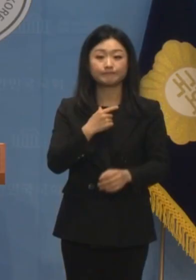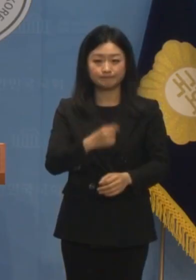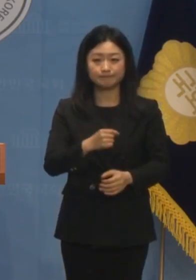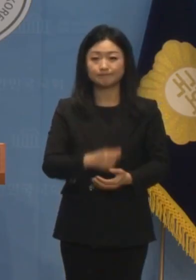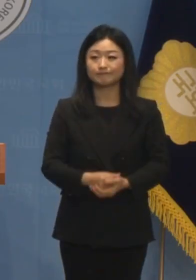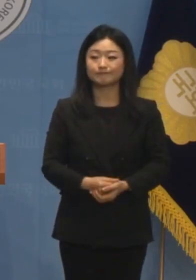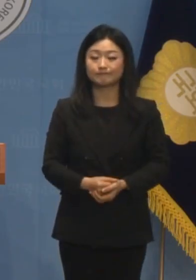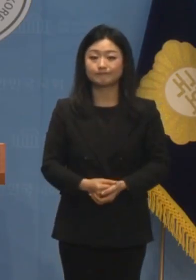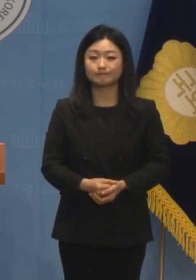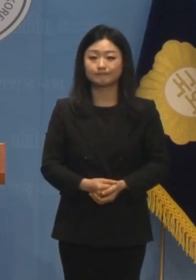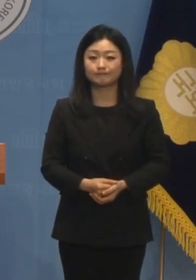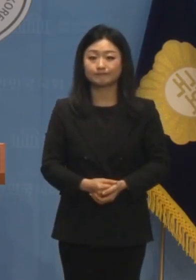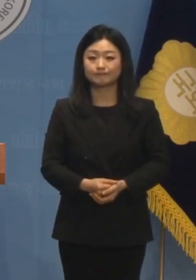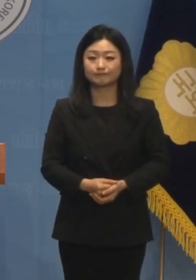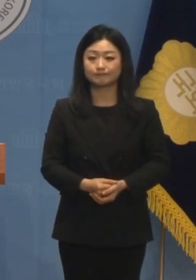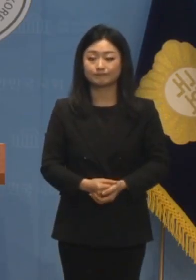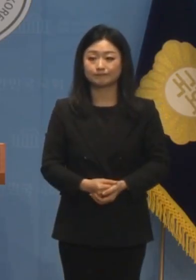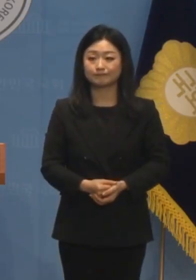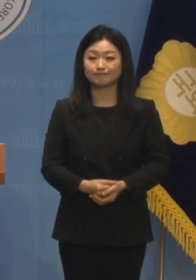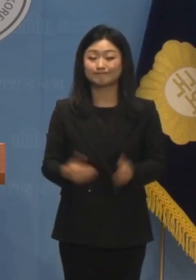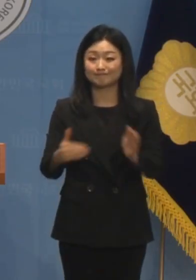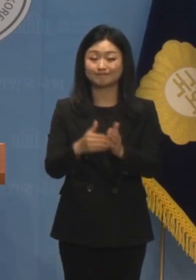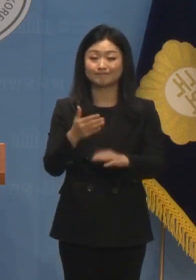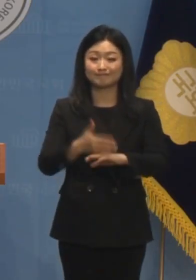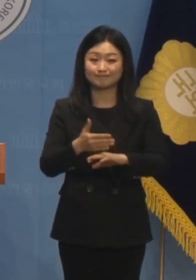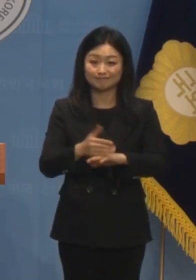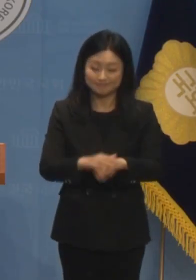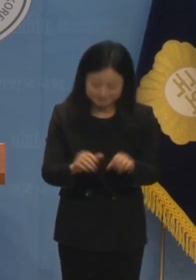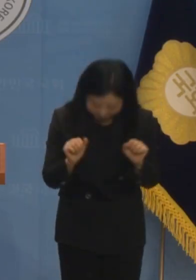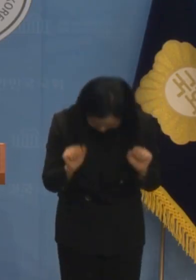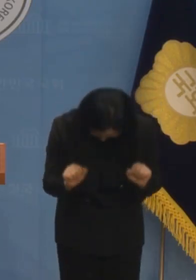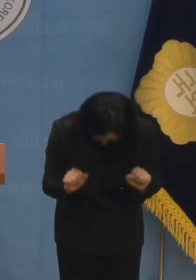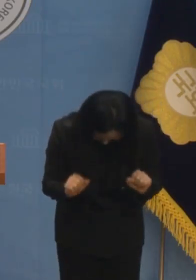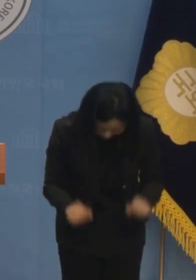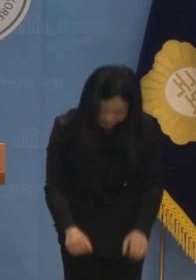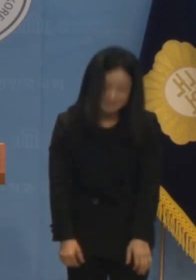여기까지 하겠습니다. 고맙습니다.